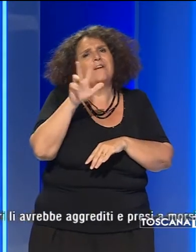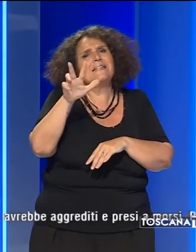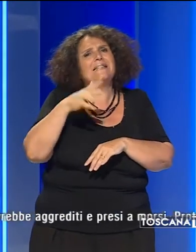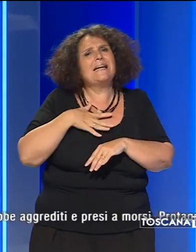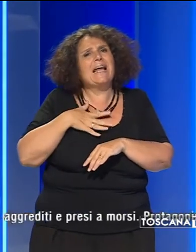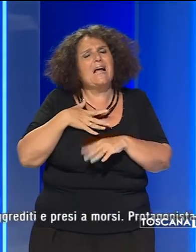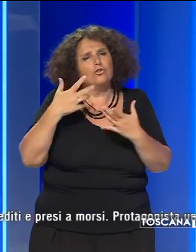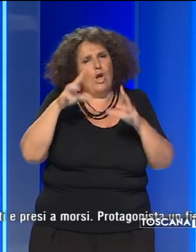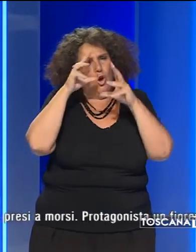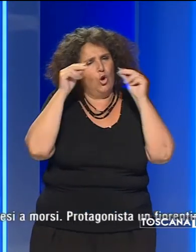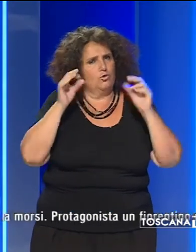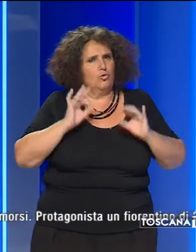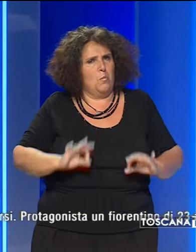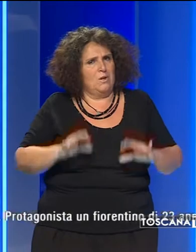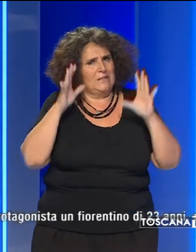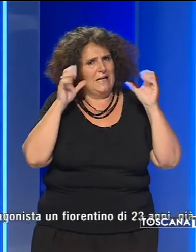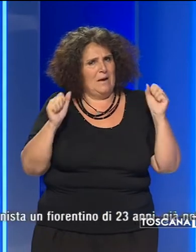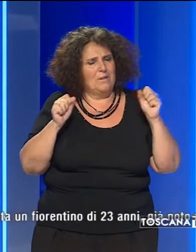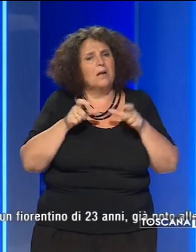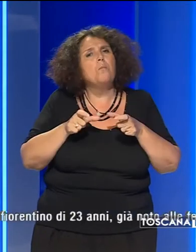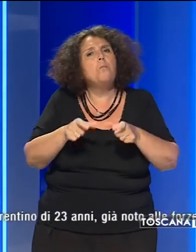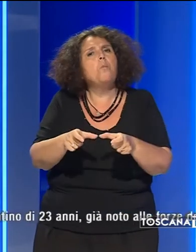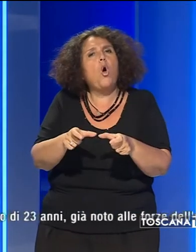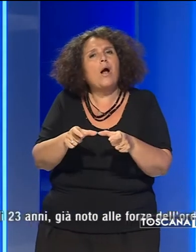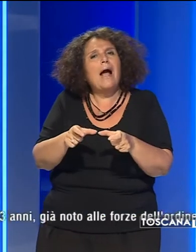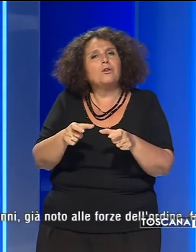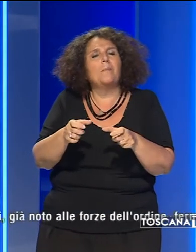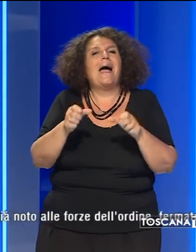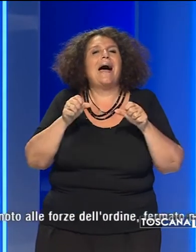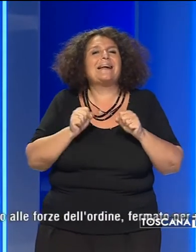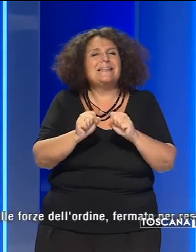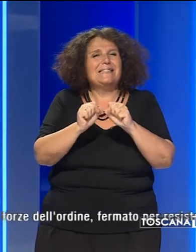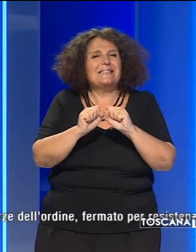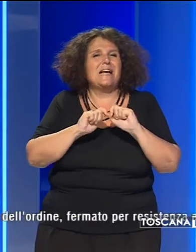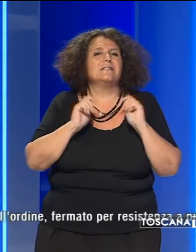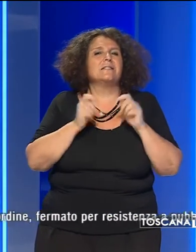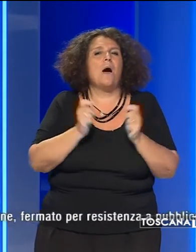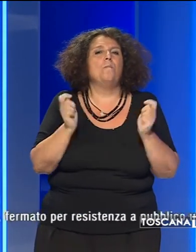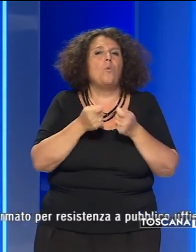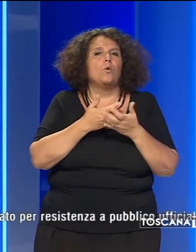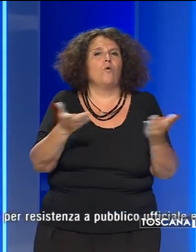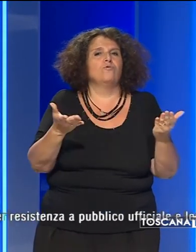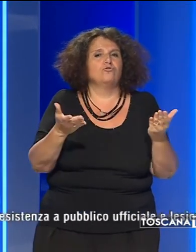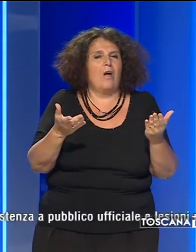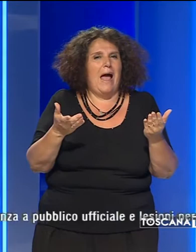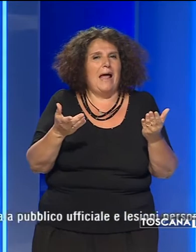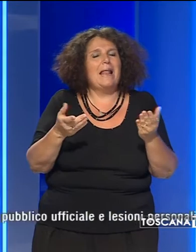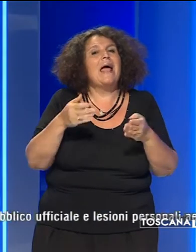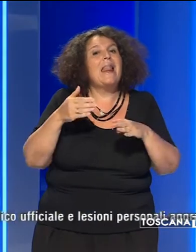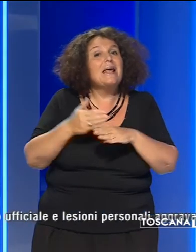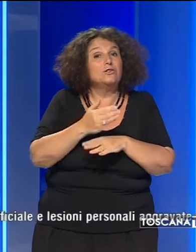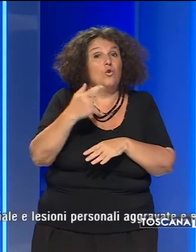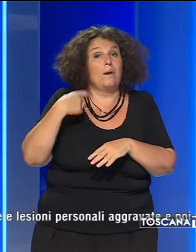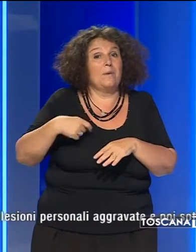anni, già noto alle forze dell'ordine, fermato per resistenza a pubblico ufficiale e lesioni personali aggravate